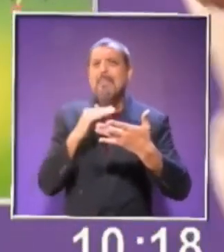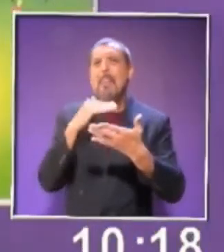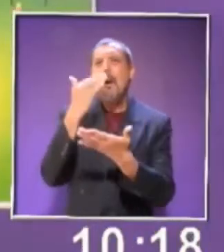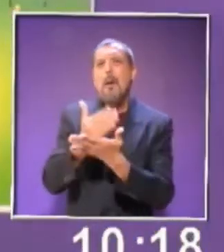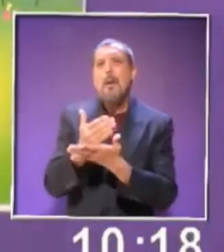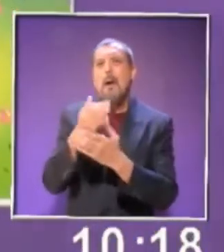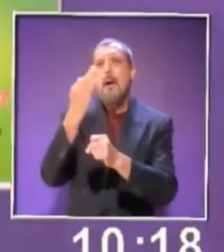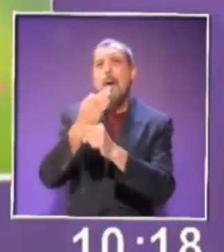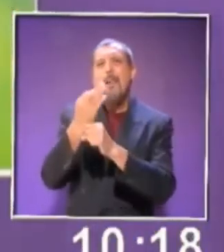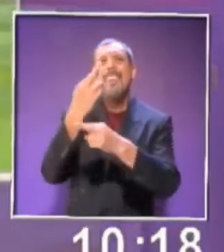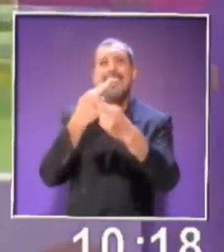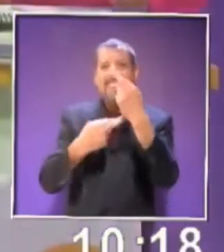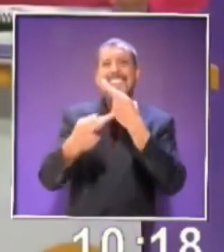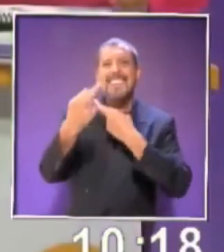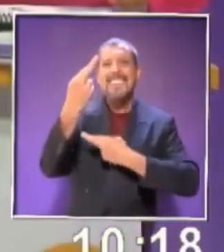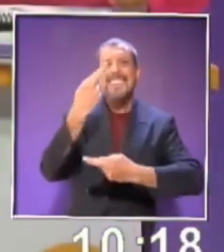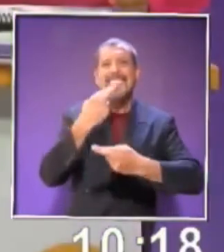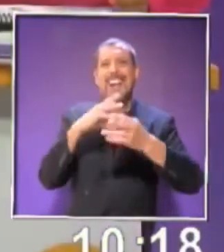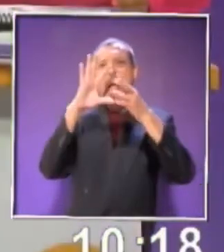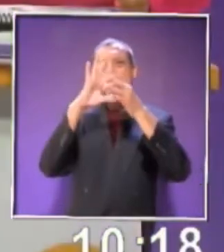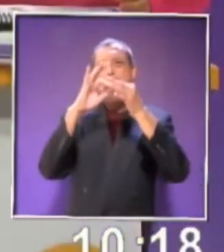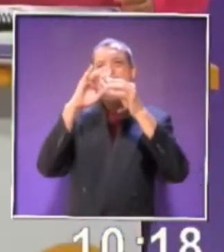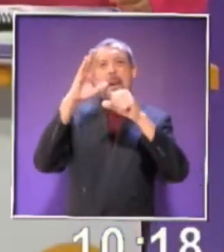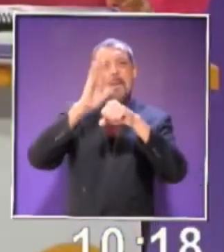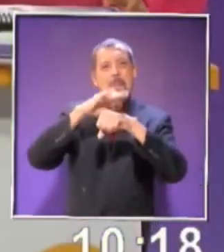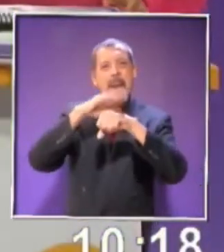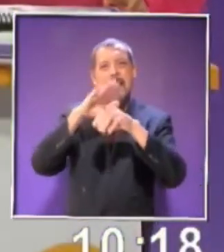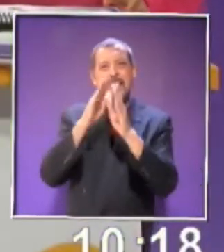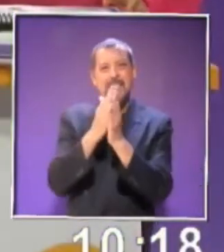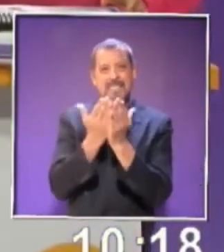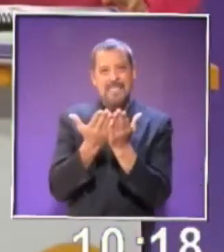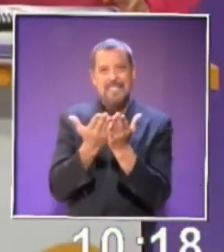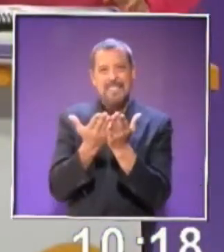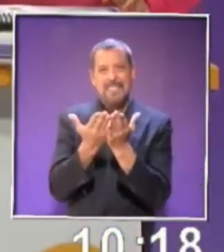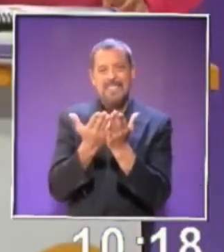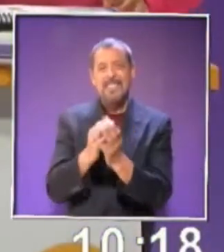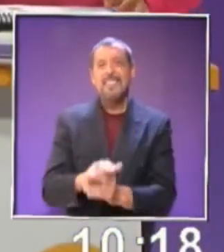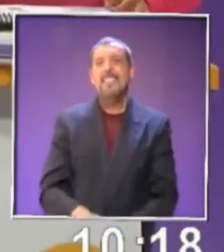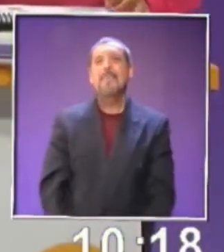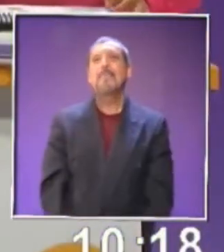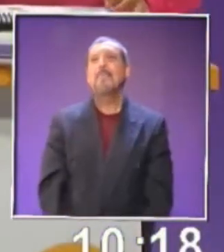y ahorita regresamos para explicarles sobre estos libros? Muy bien. Muy bien, te amamos.